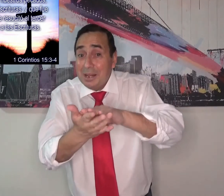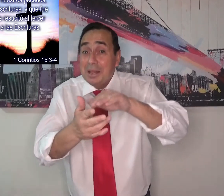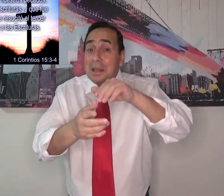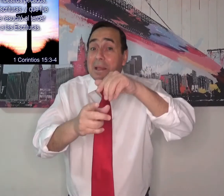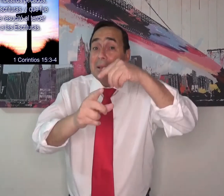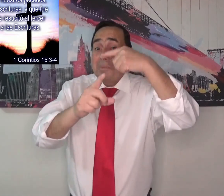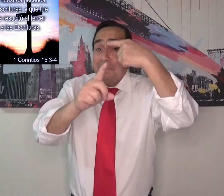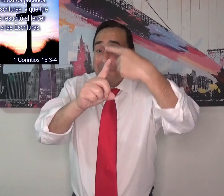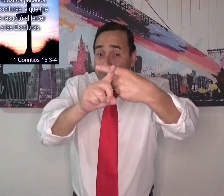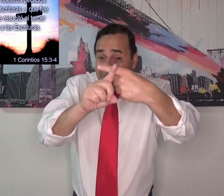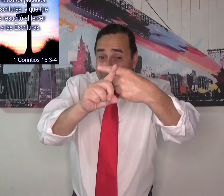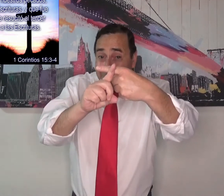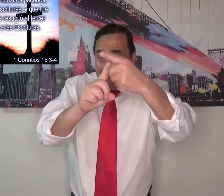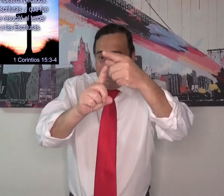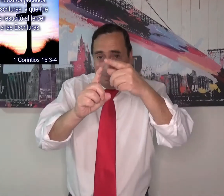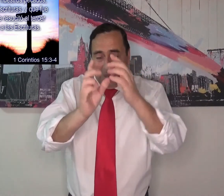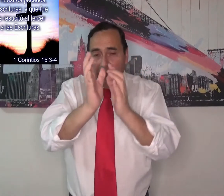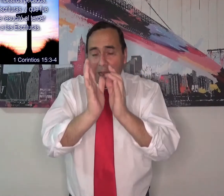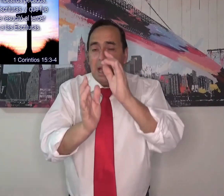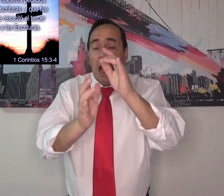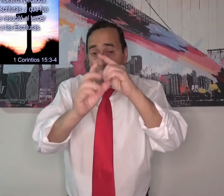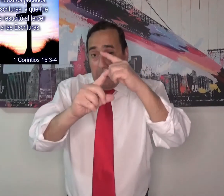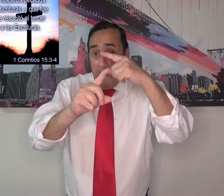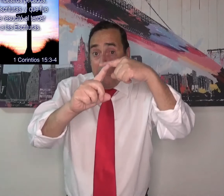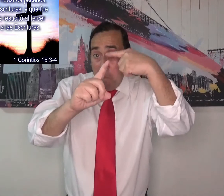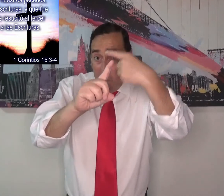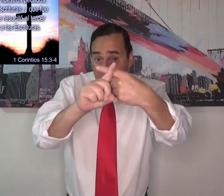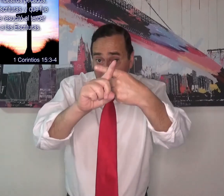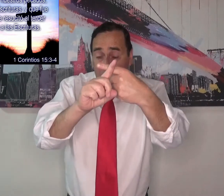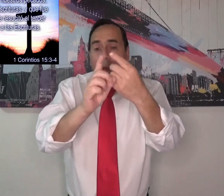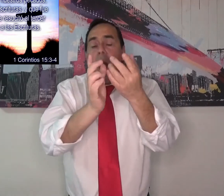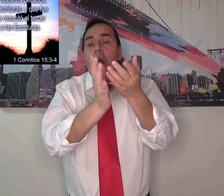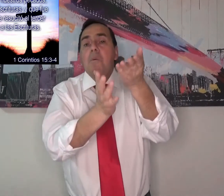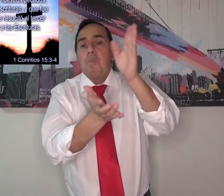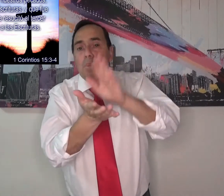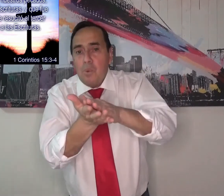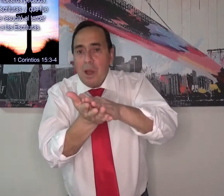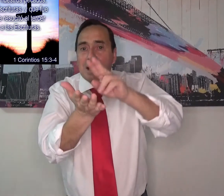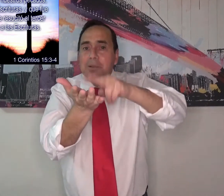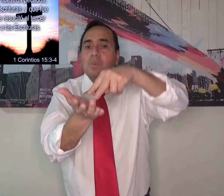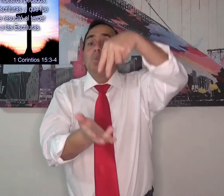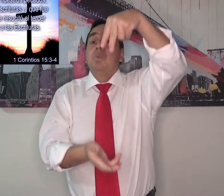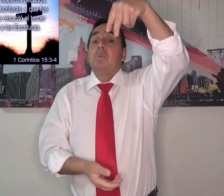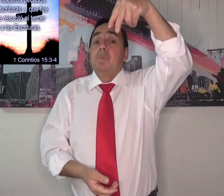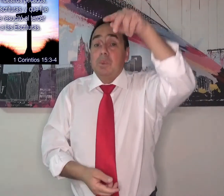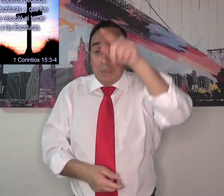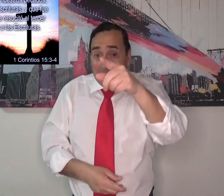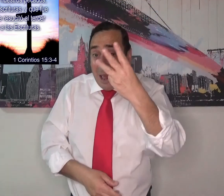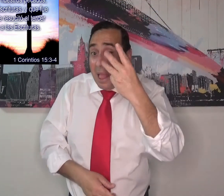Cuando Jesús muere en la cruz. En la cruz murió y